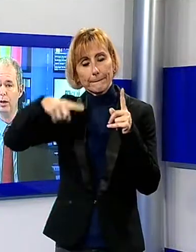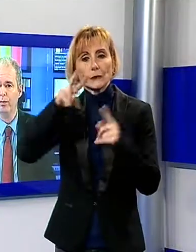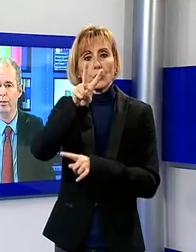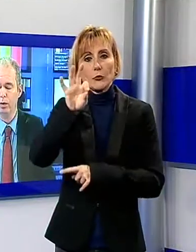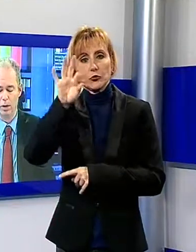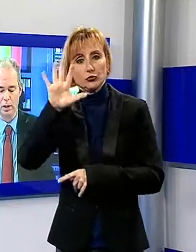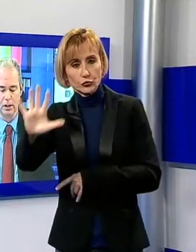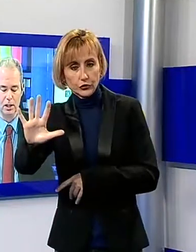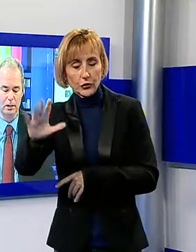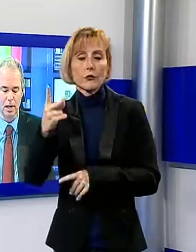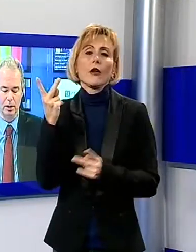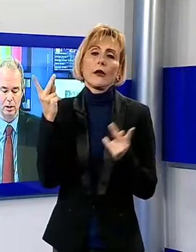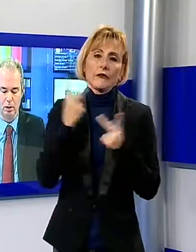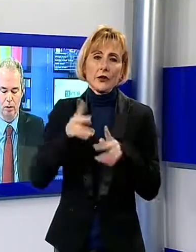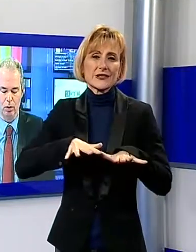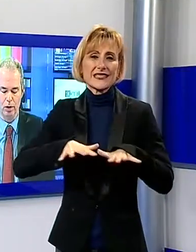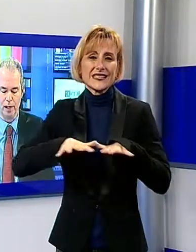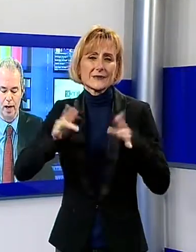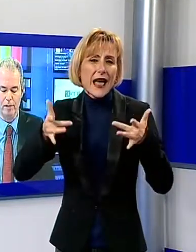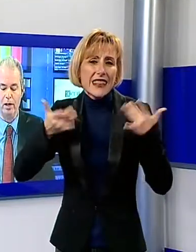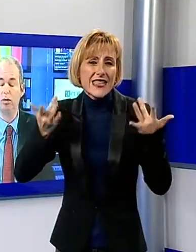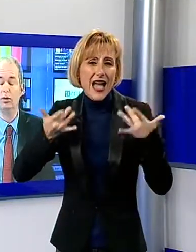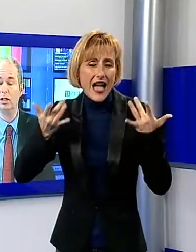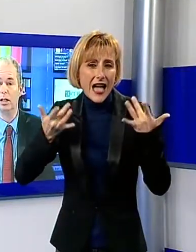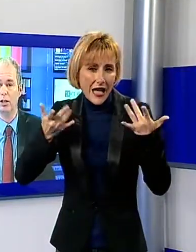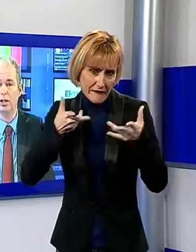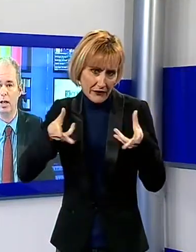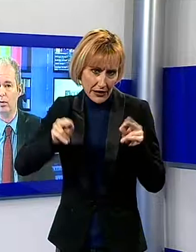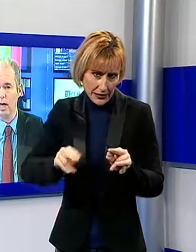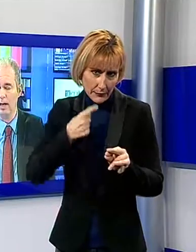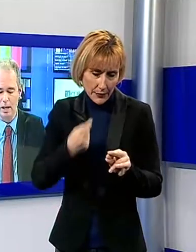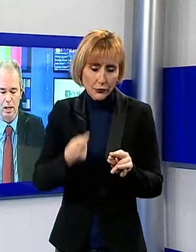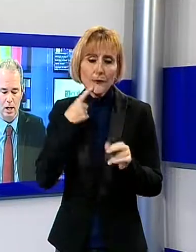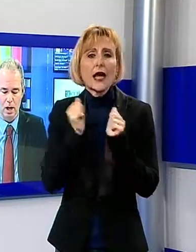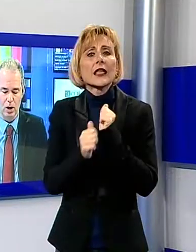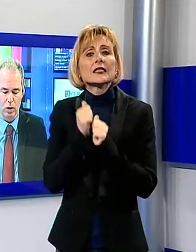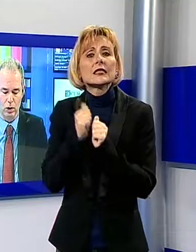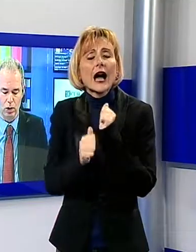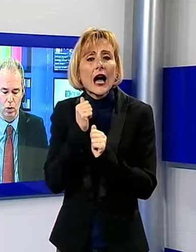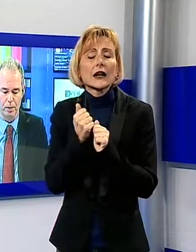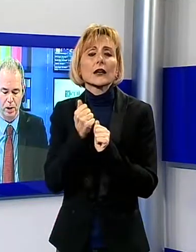un sisma di tipo lieve e non si registrano danni a cose o persone.